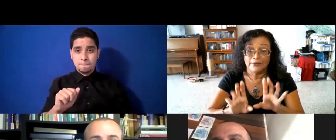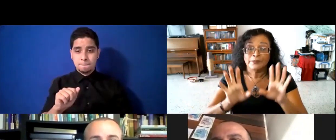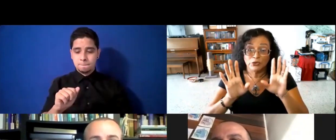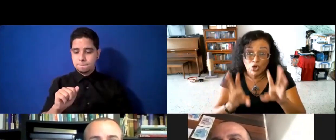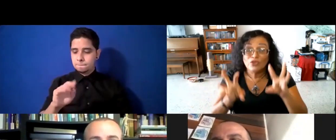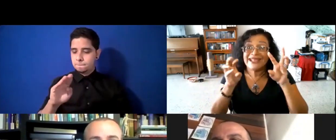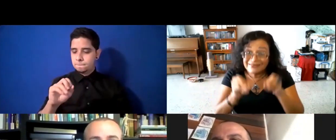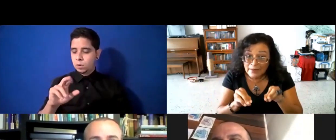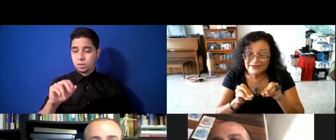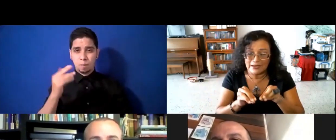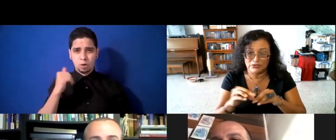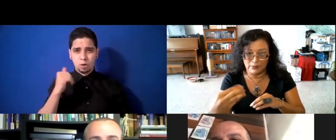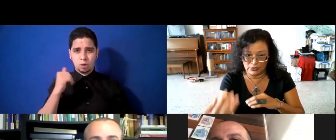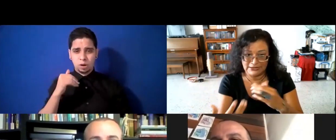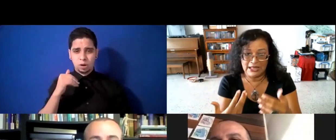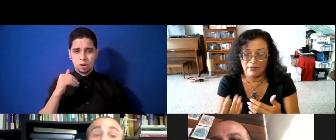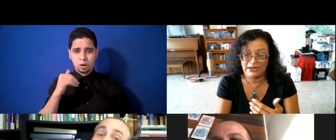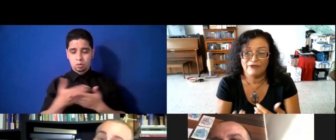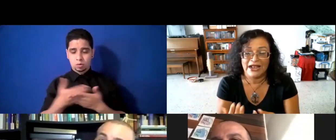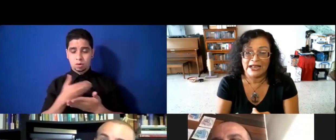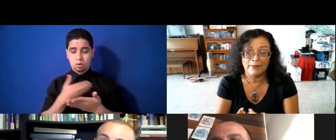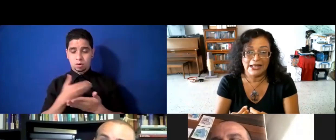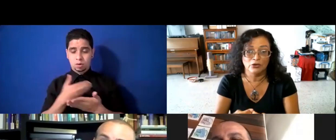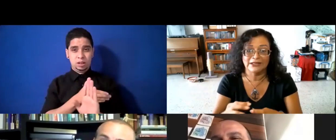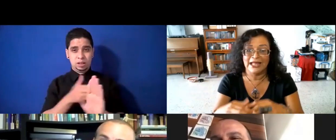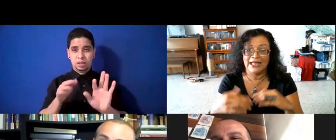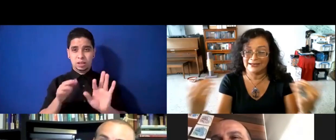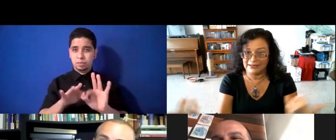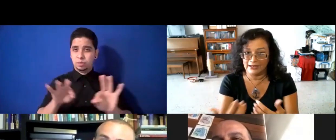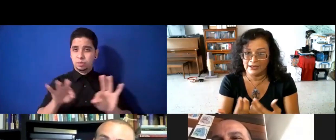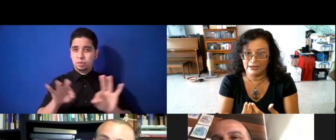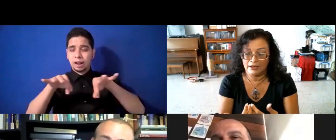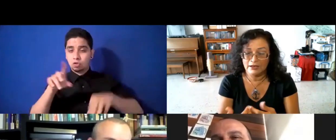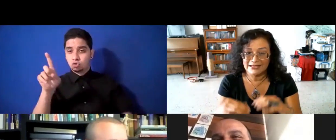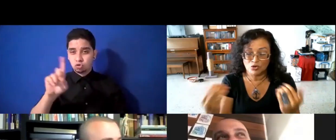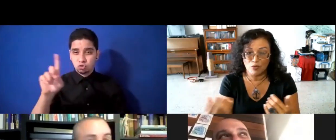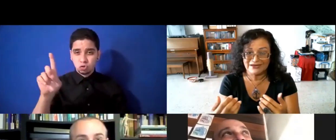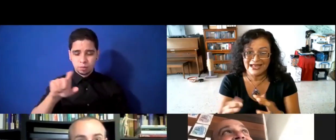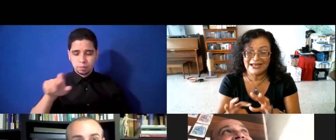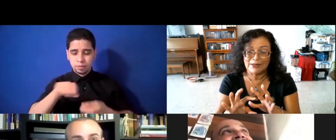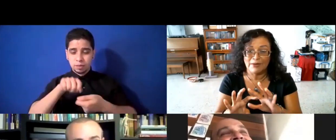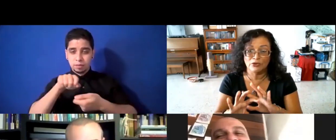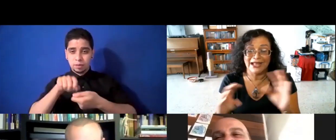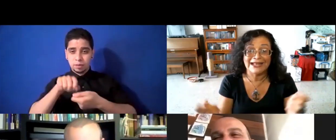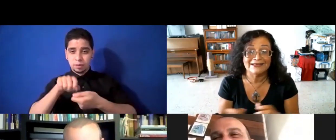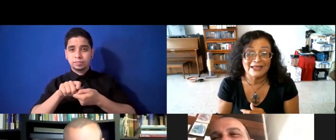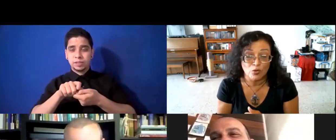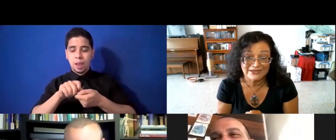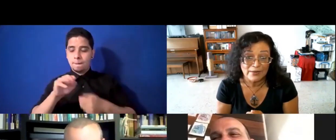dónde está Pizabrosa, porque está Frank hablando que está en este centro comercial y estamos hablando que es el centro comercial